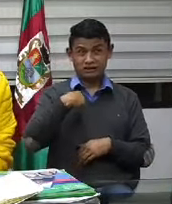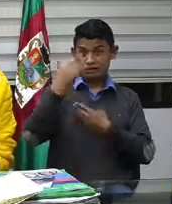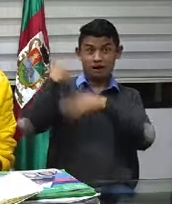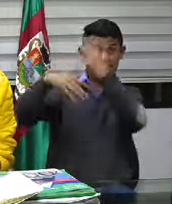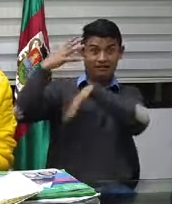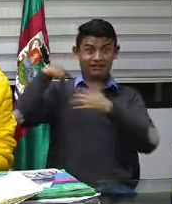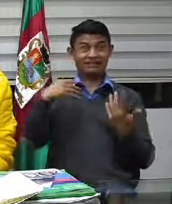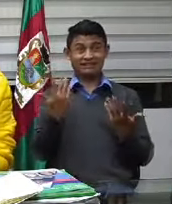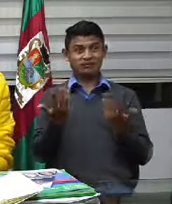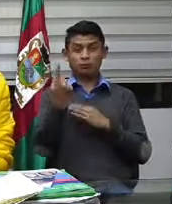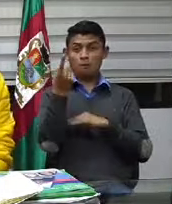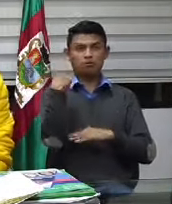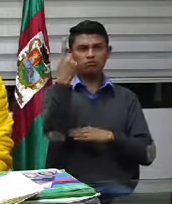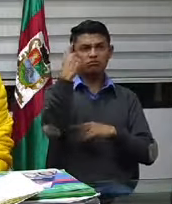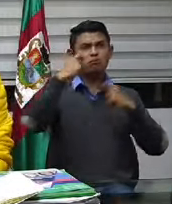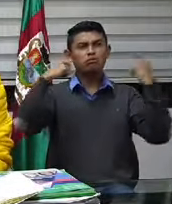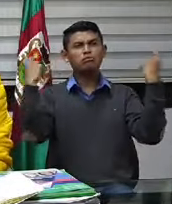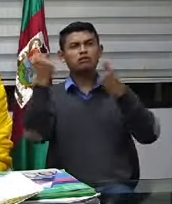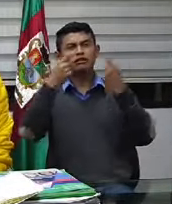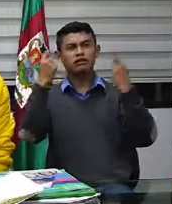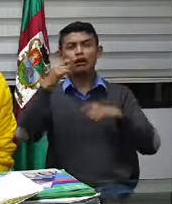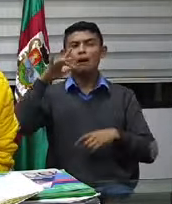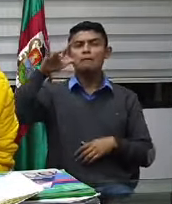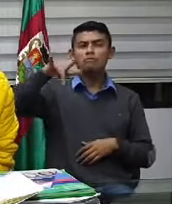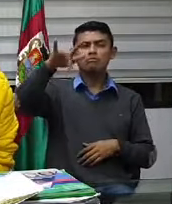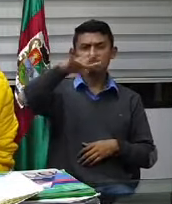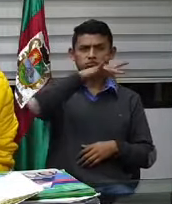Entre otras cosas que hemos hecho,